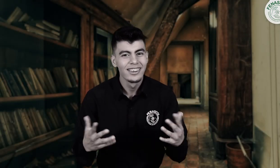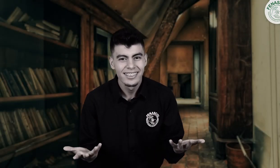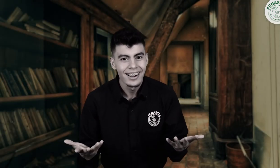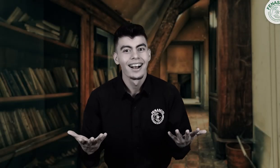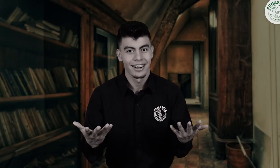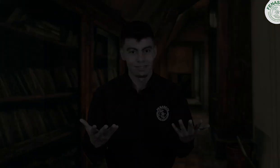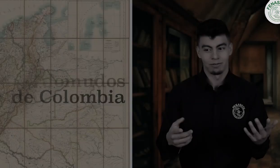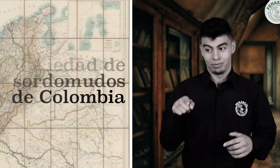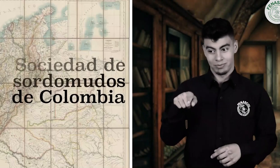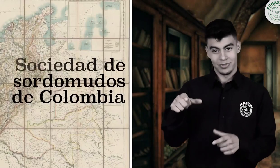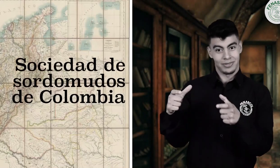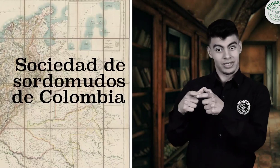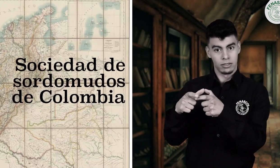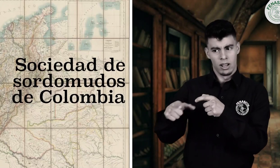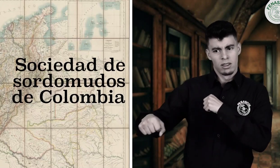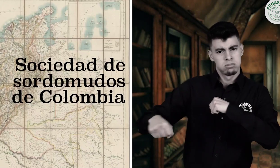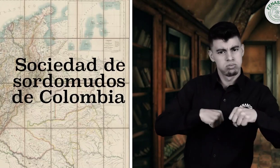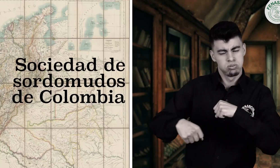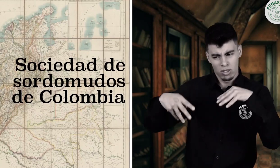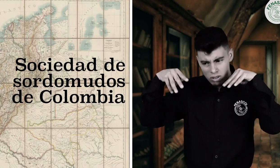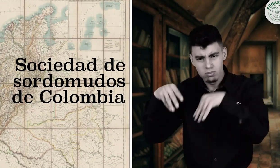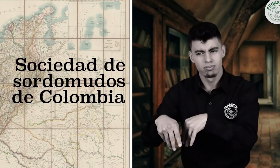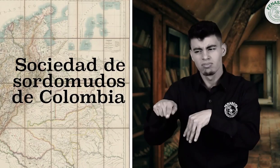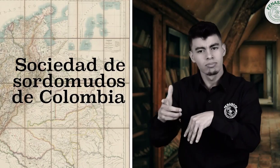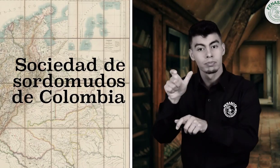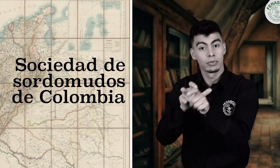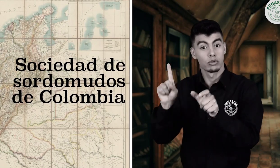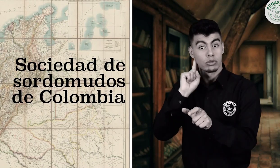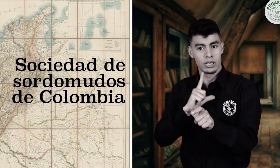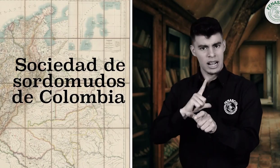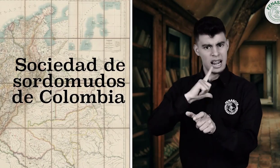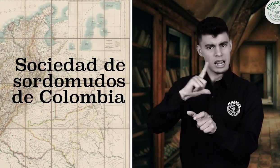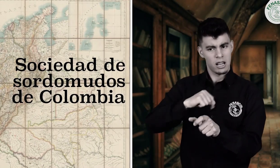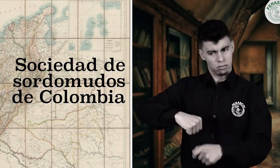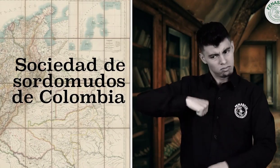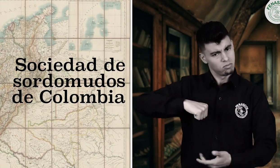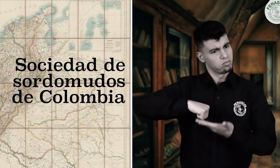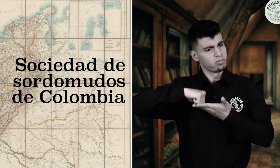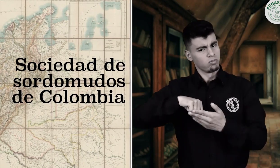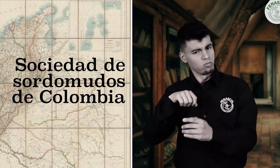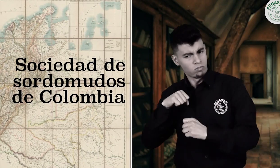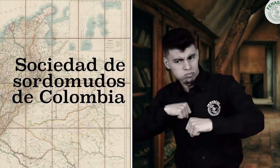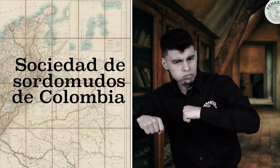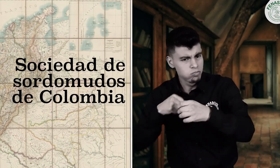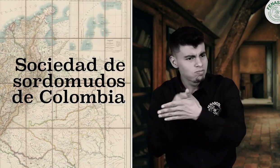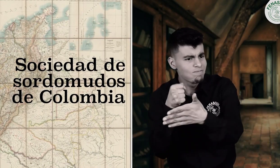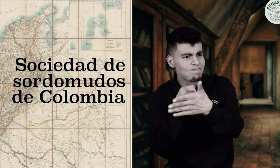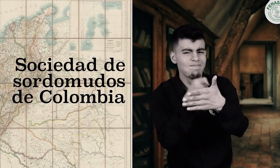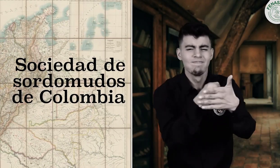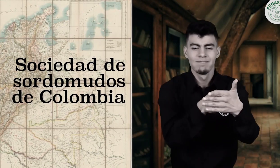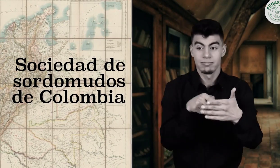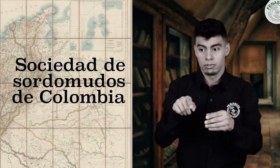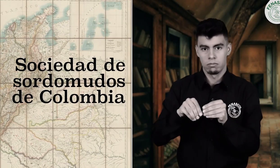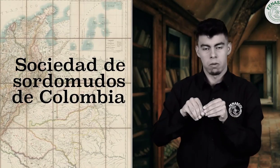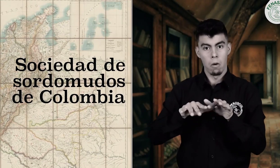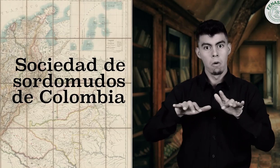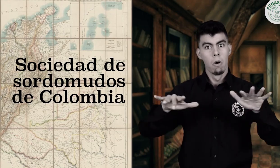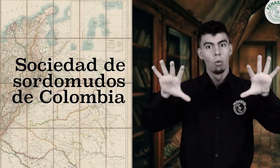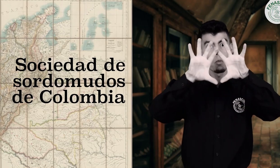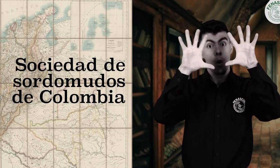Tras el activismo y acciones a favor del restablecimiento de derechos por parte de los líderes sordos de Sordewoc, primicia que tuvo eco en